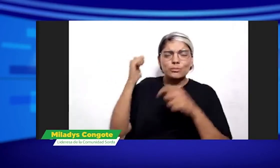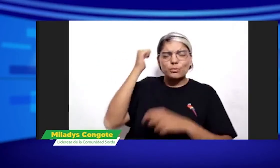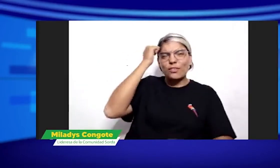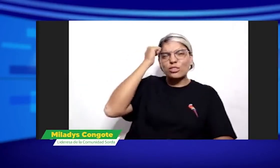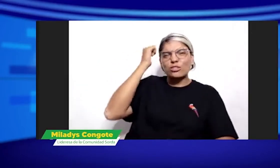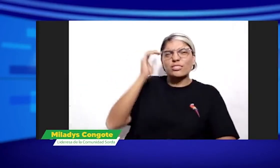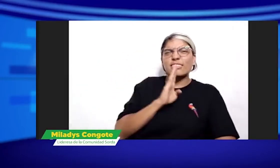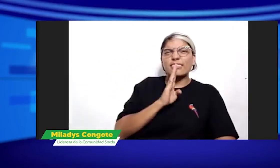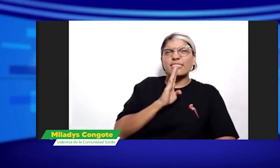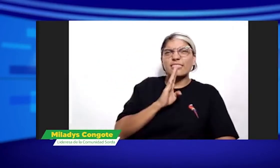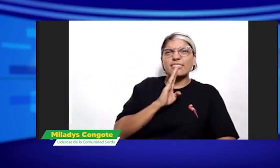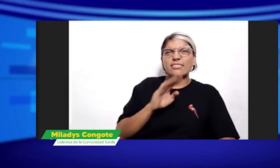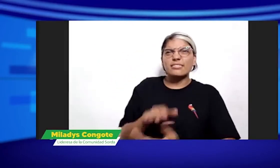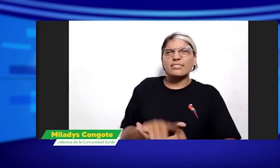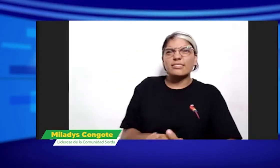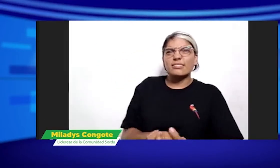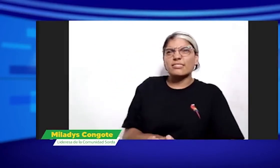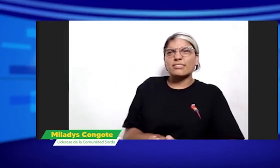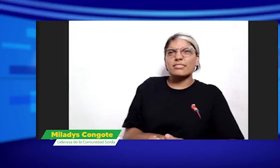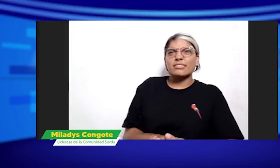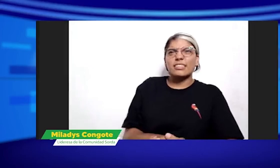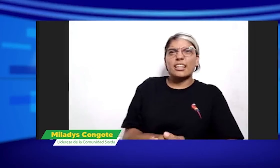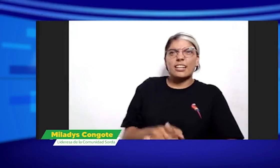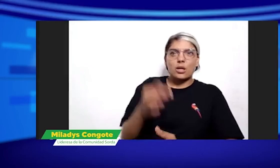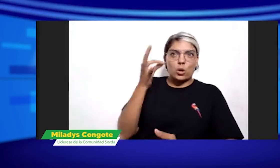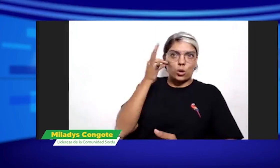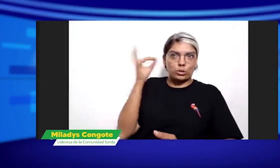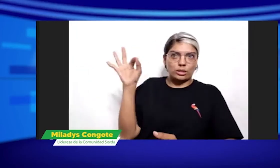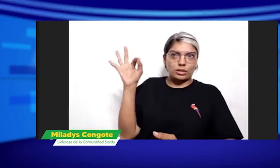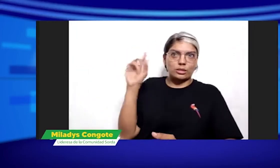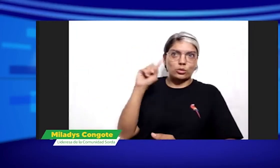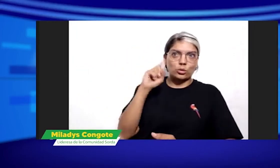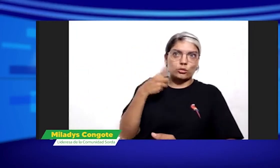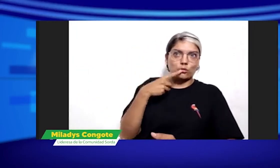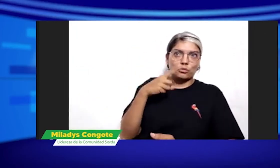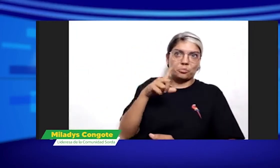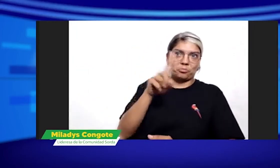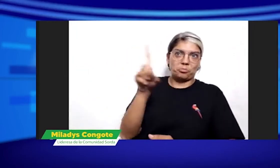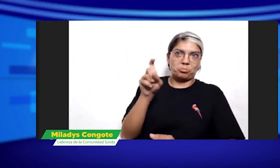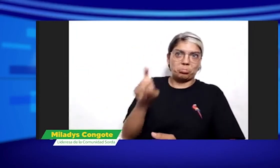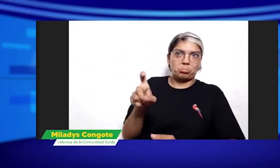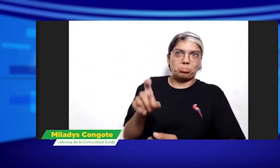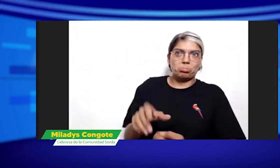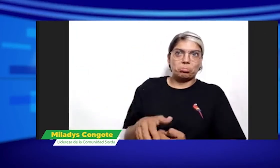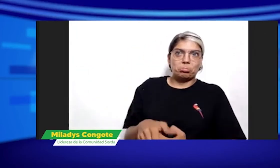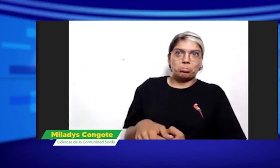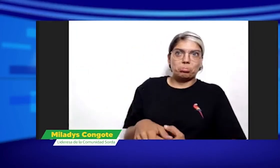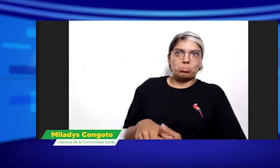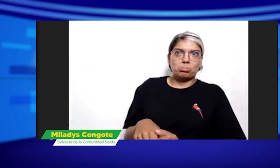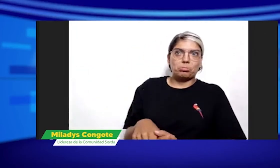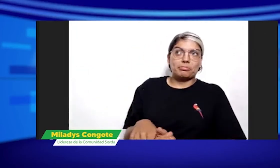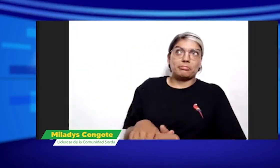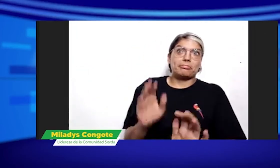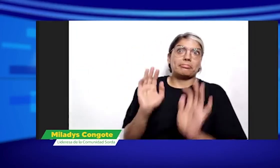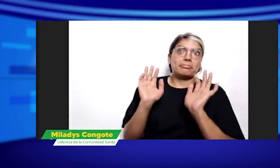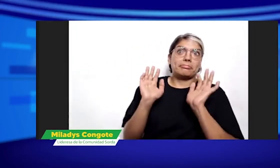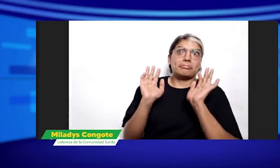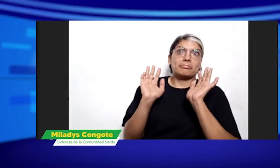distintos programas de interpretación la mayoría de profesores son oyentes o sordos quiero hacer esa pregunta